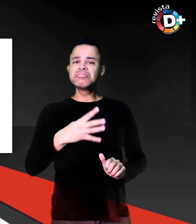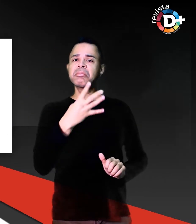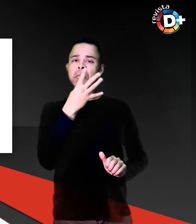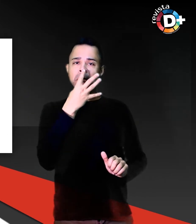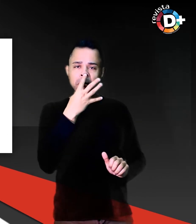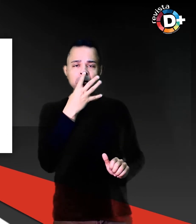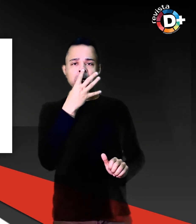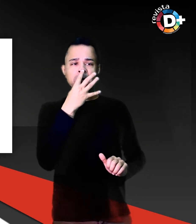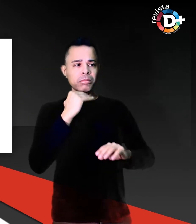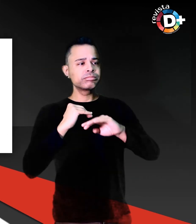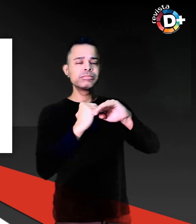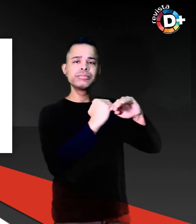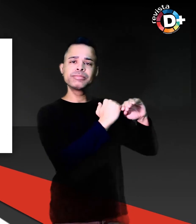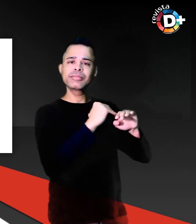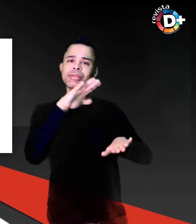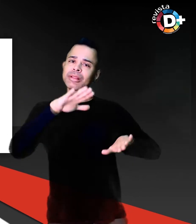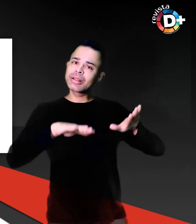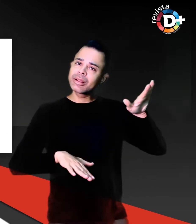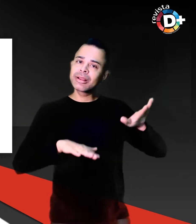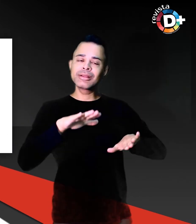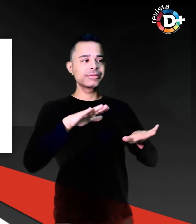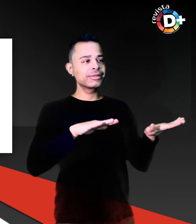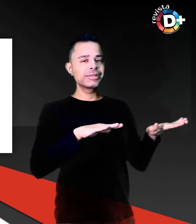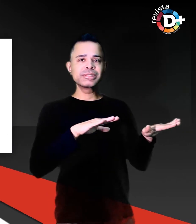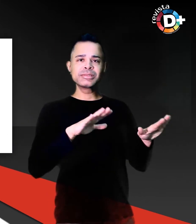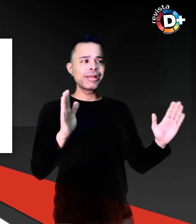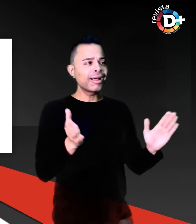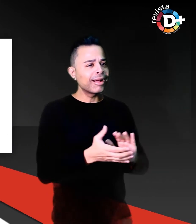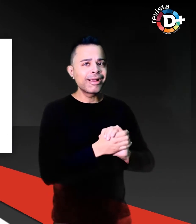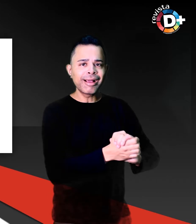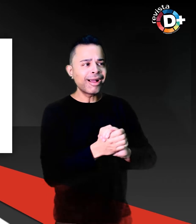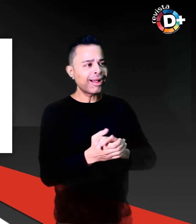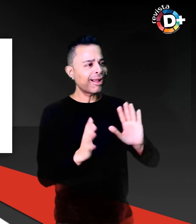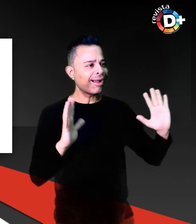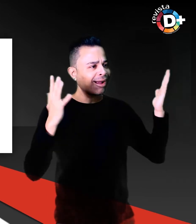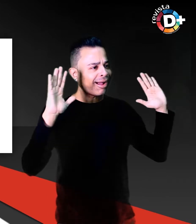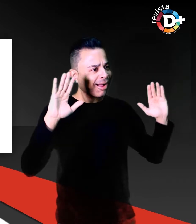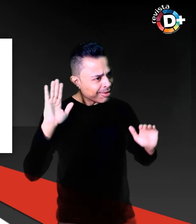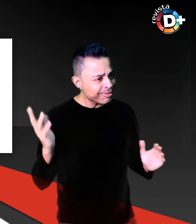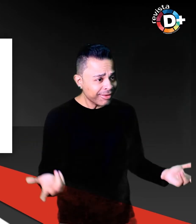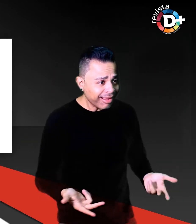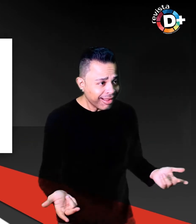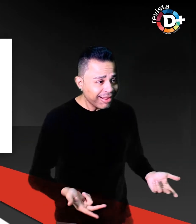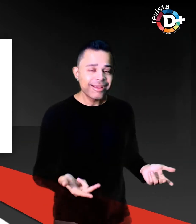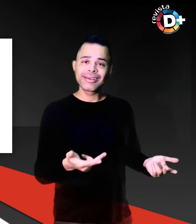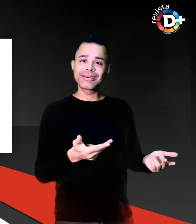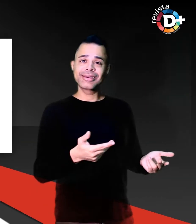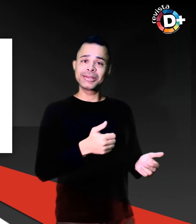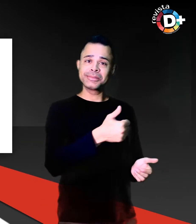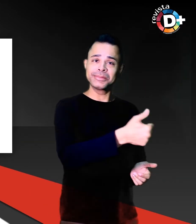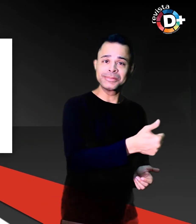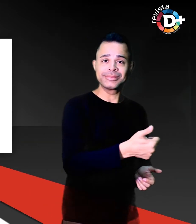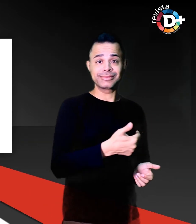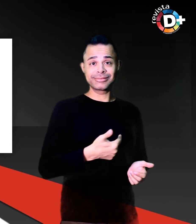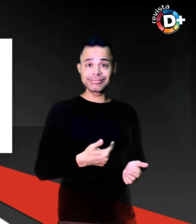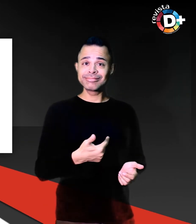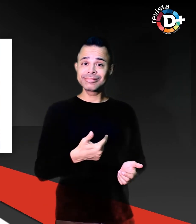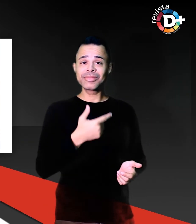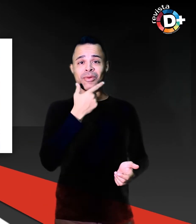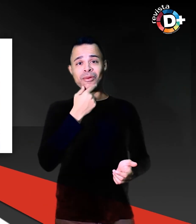as pessoas acreditam mais em mim do que eu próprio. Confessa durante as filmagens Johansson do Nascimento,